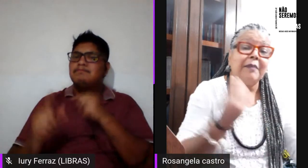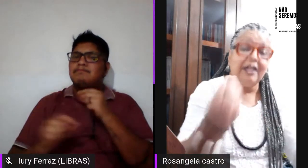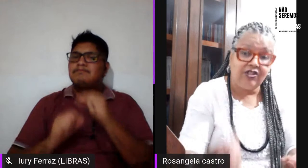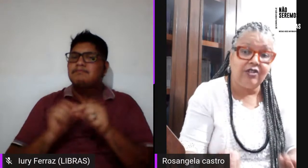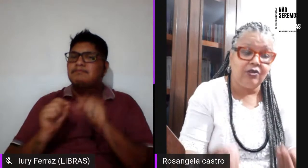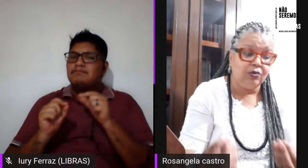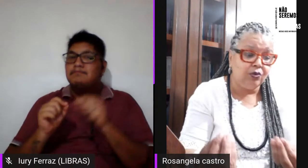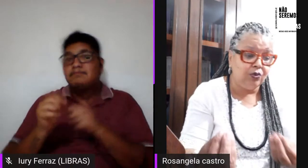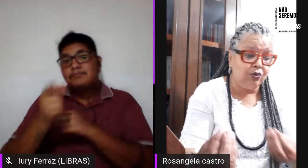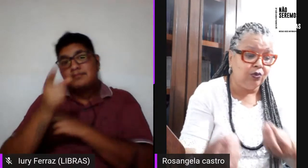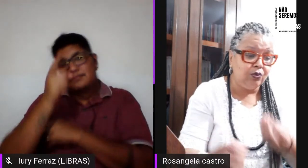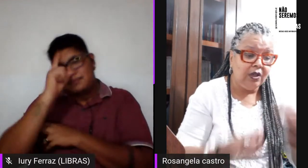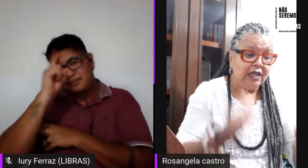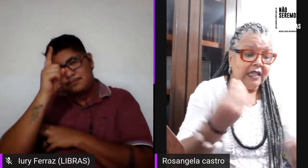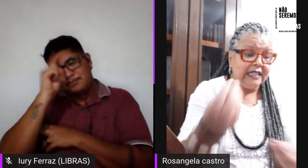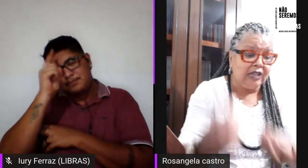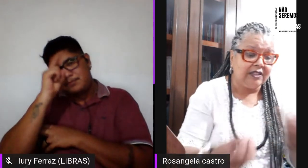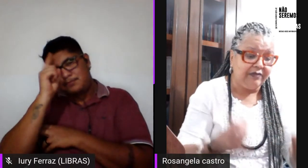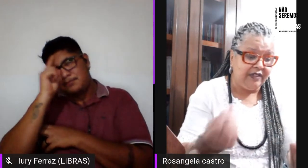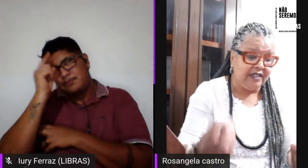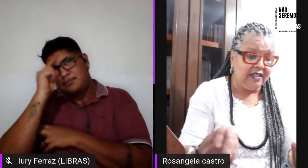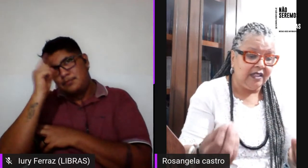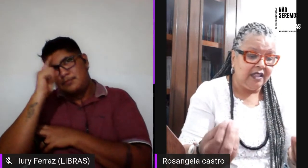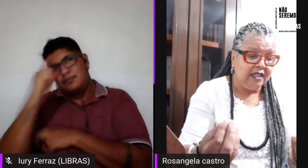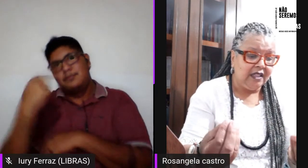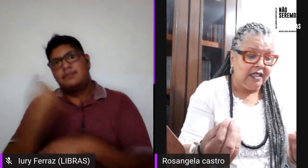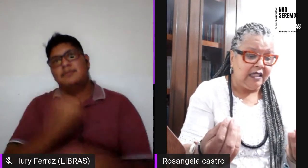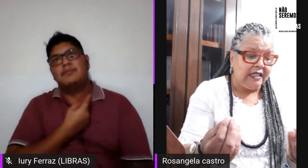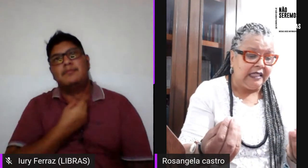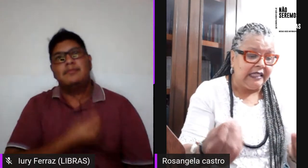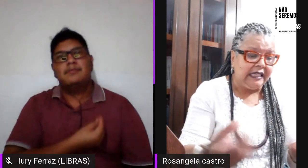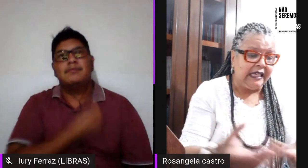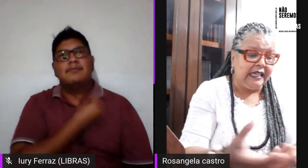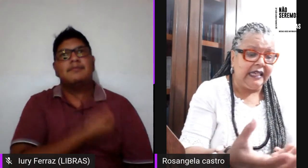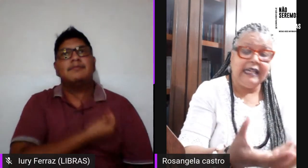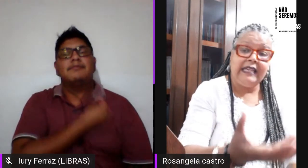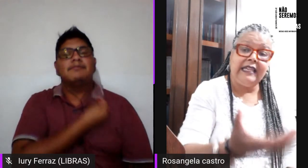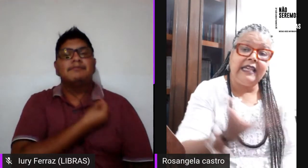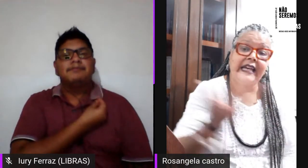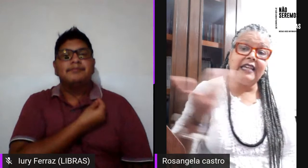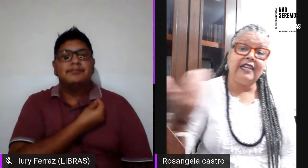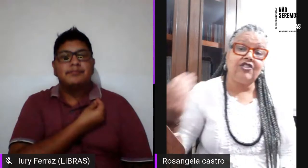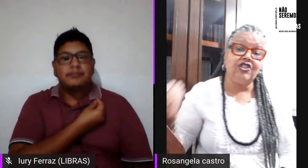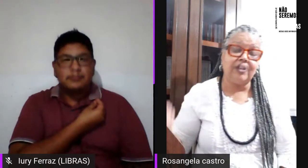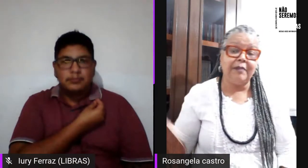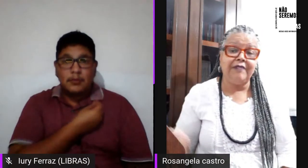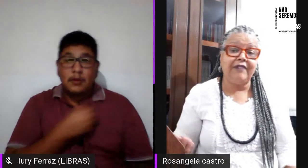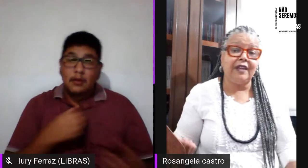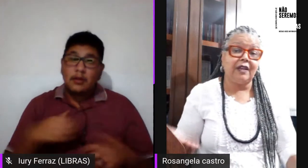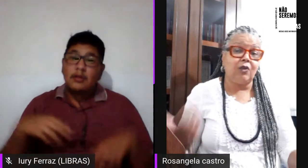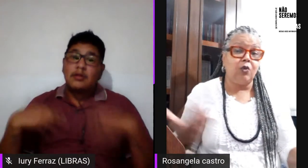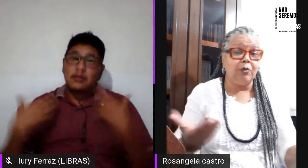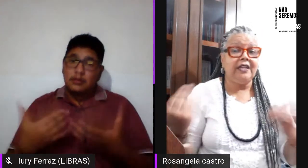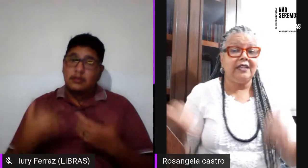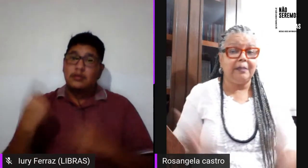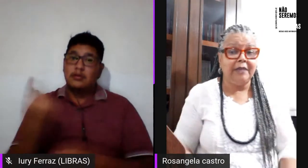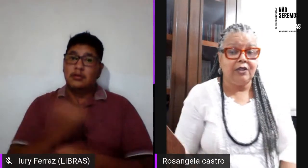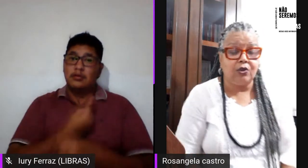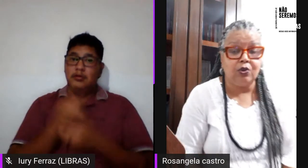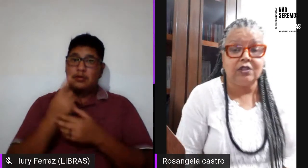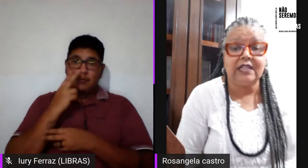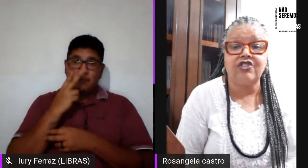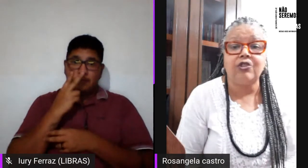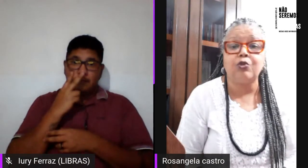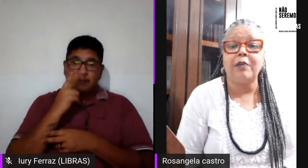diariamente na nossa vida, né, e aí a gente também vê como Eliana